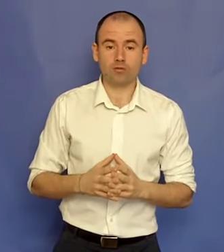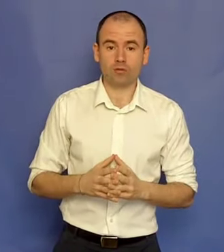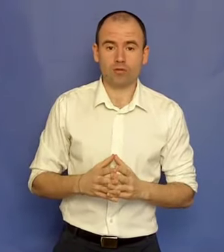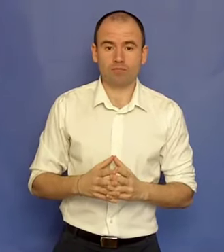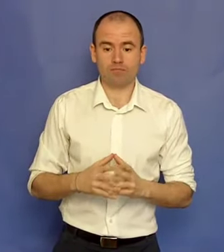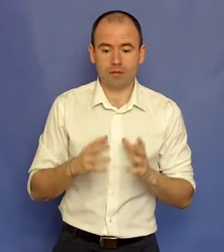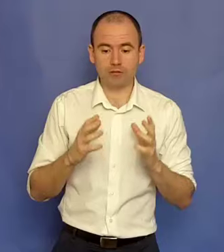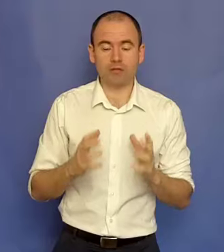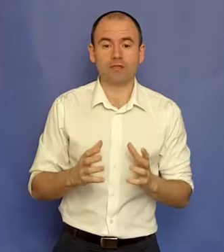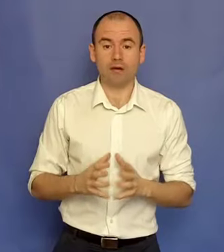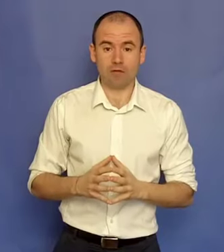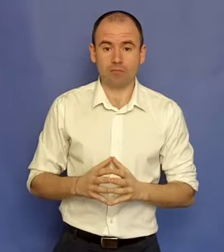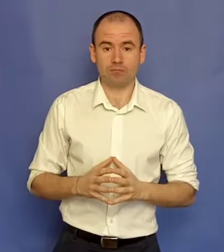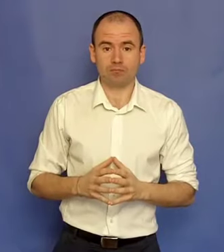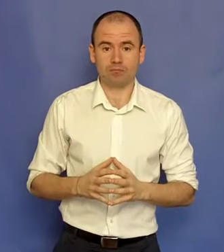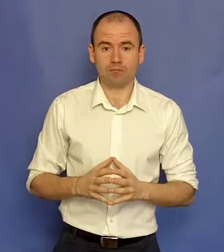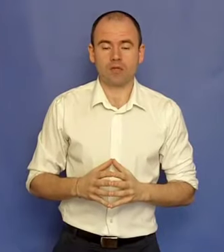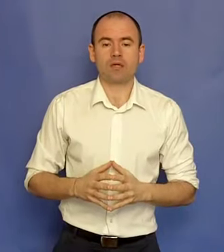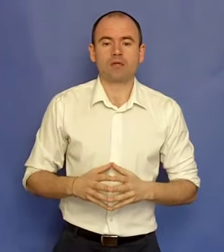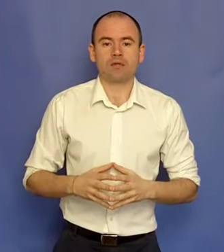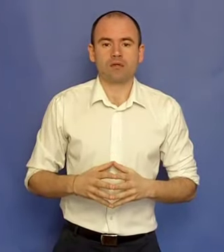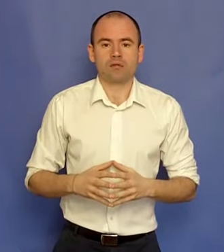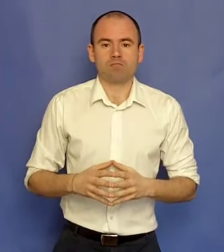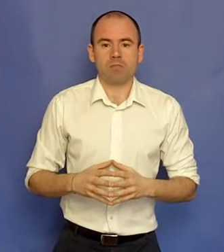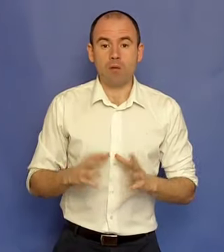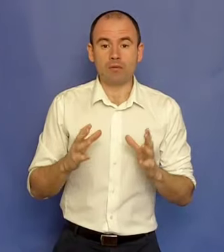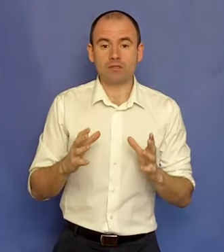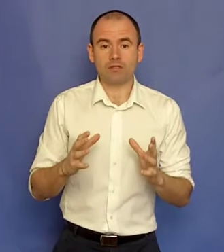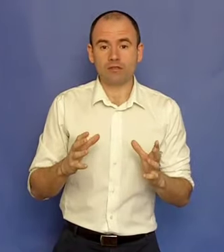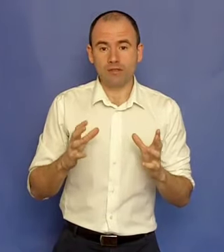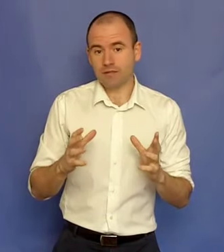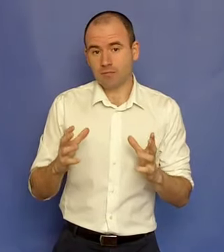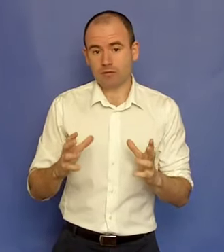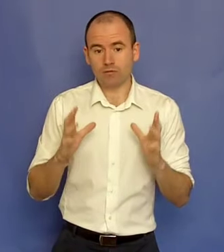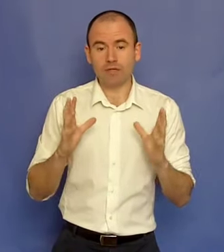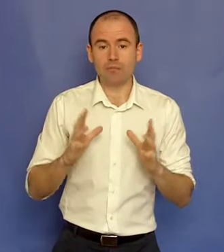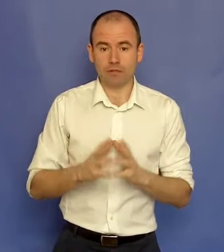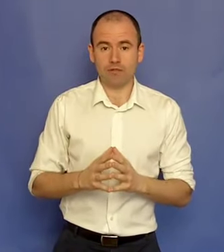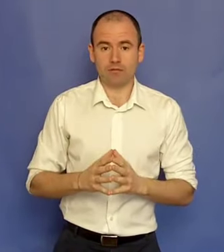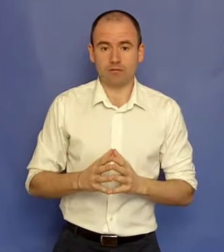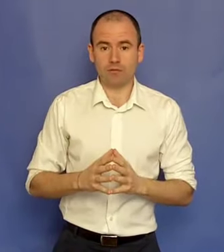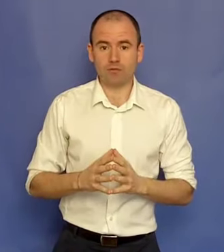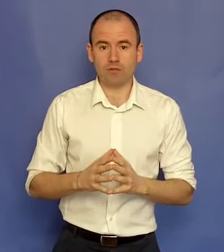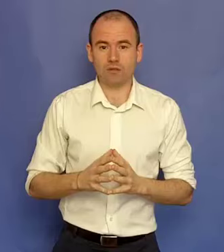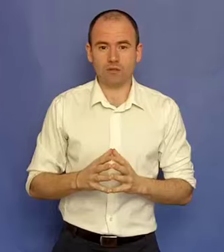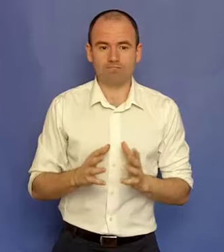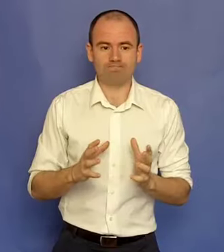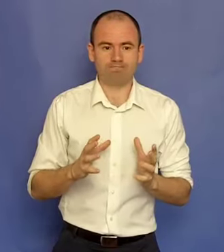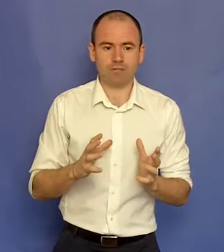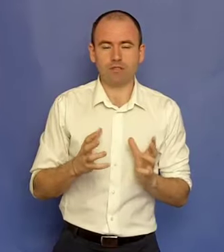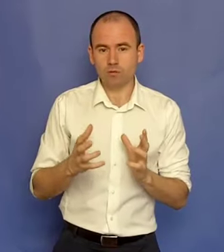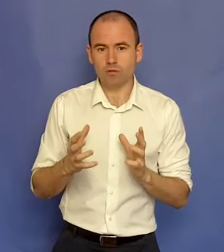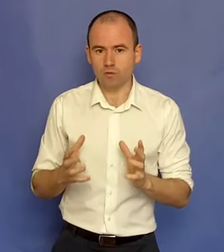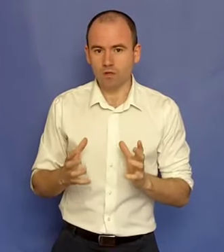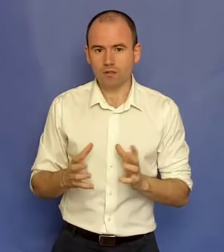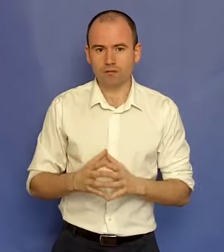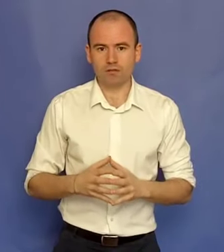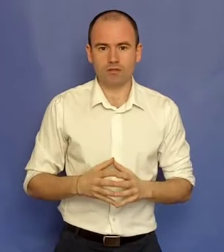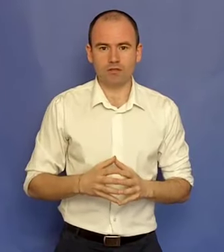cursului Personalitatea Alpha. Am învățit această lecție 4 în 3 părți, pentru că e destul de lungă și